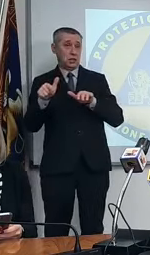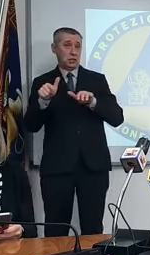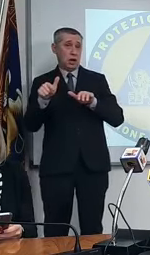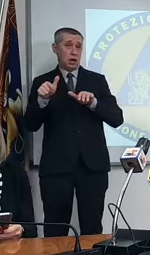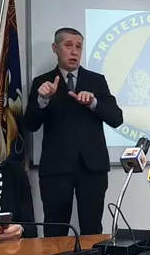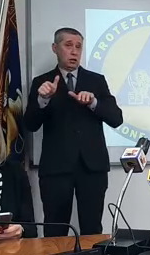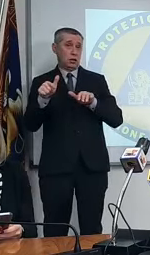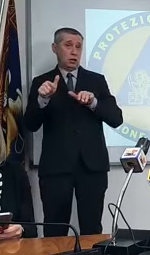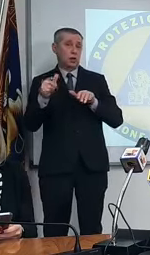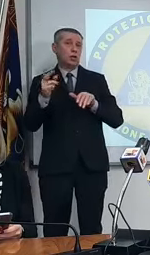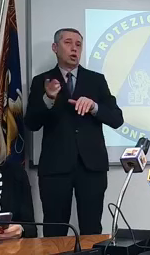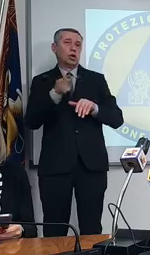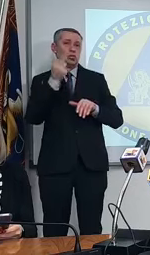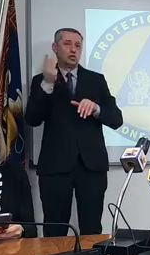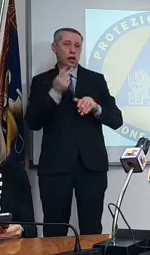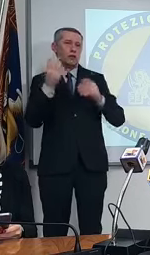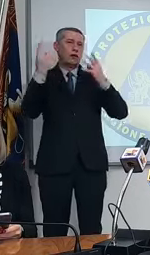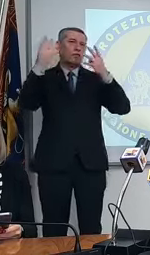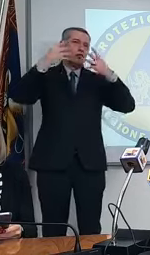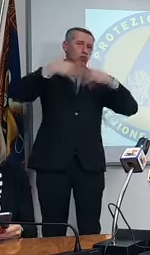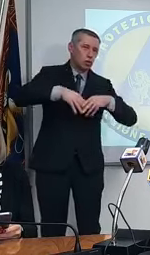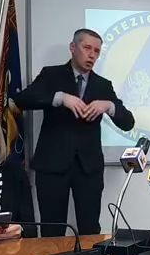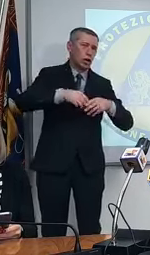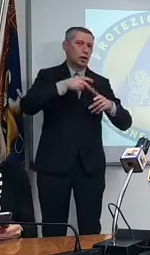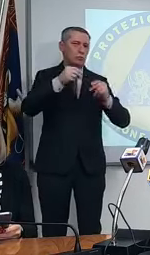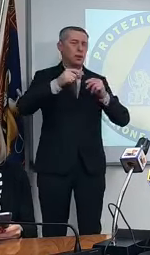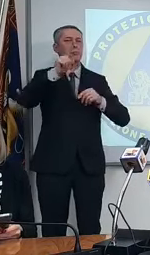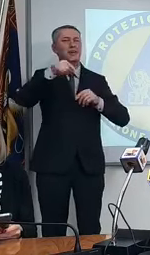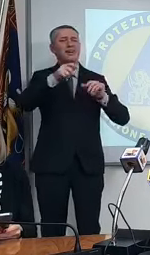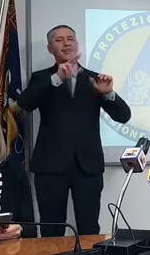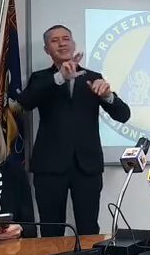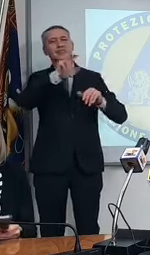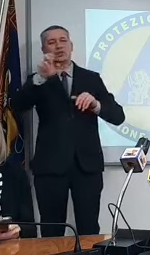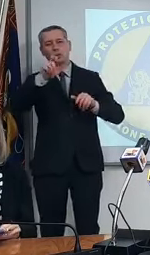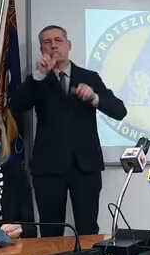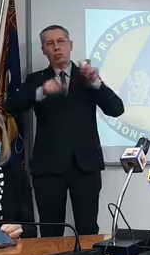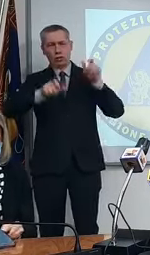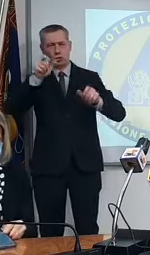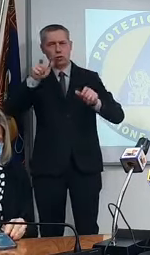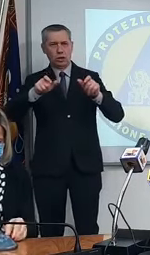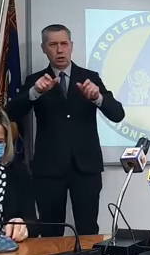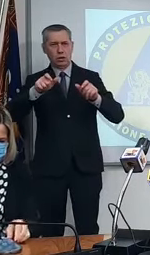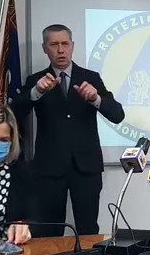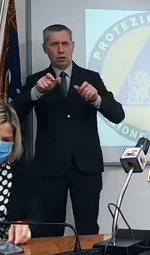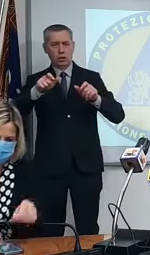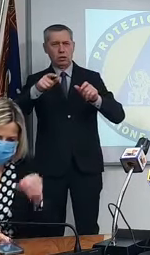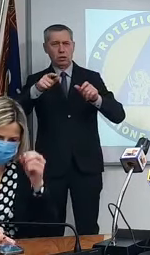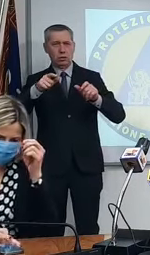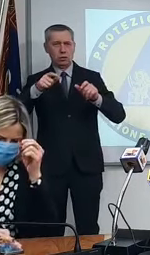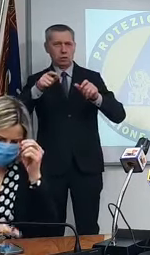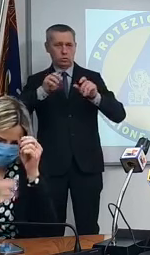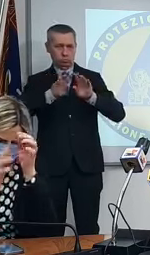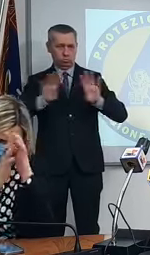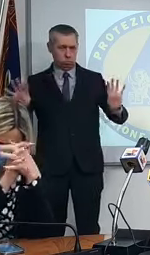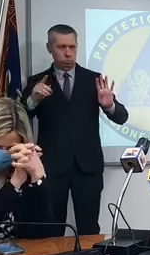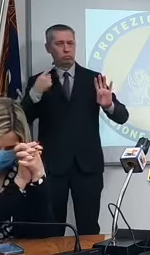riesci a far girare la macchina la macchina complessa 1300 persone schierate per vaccinare in Veneto